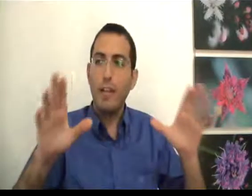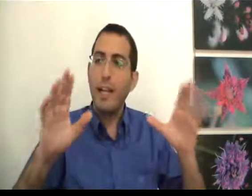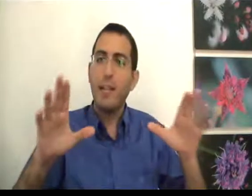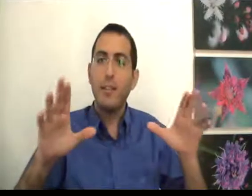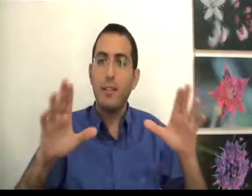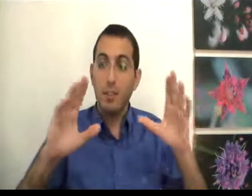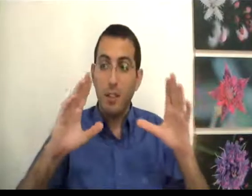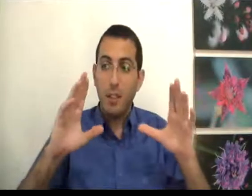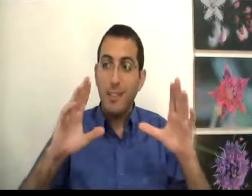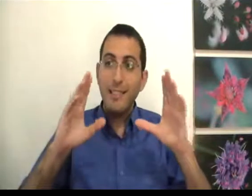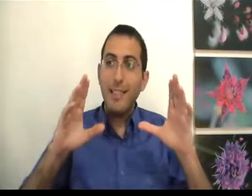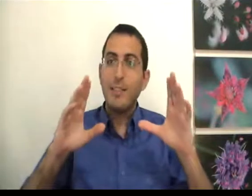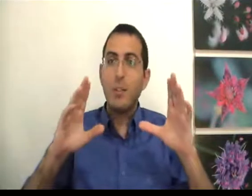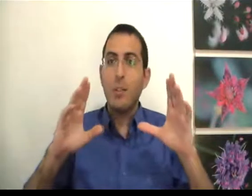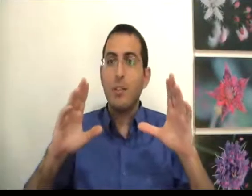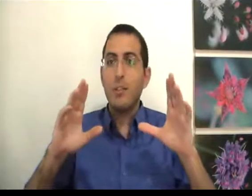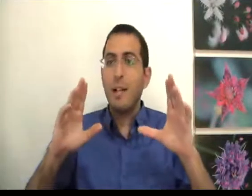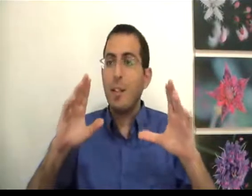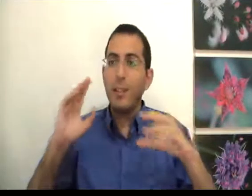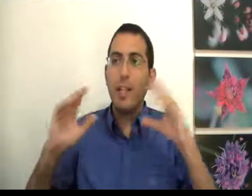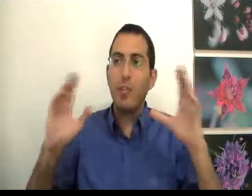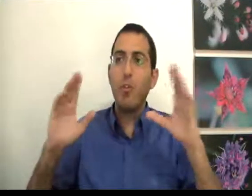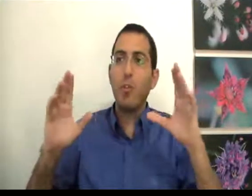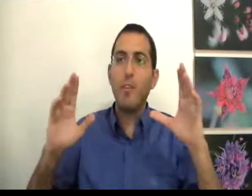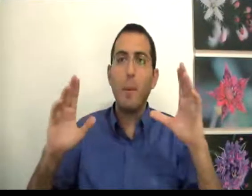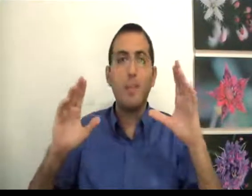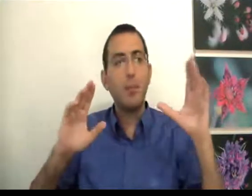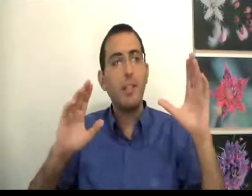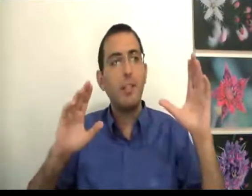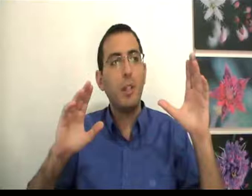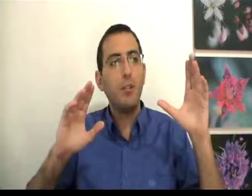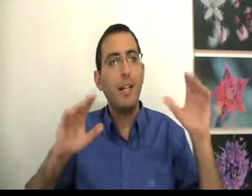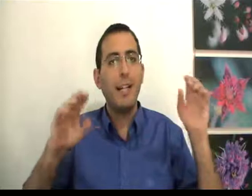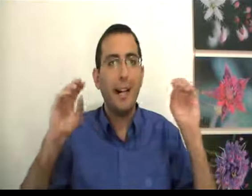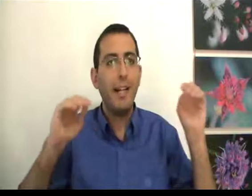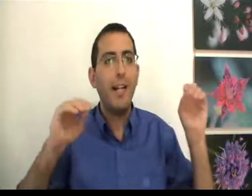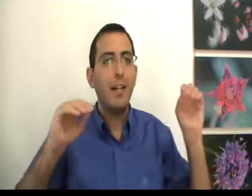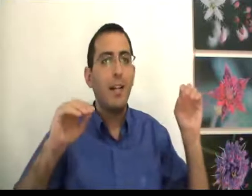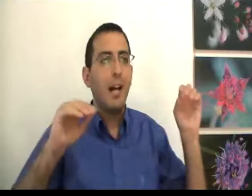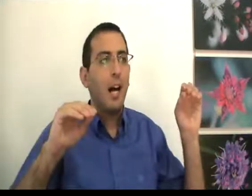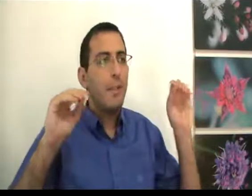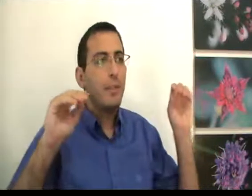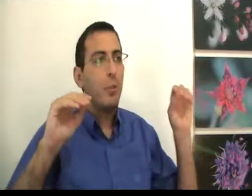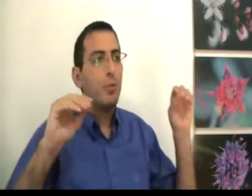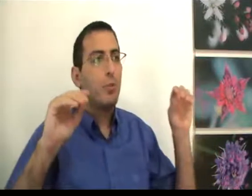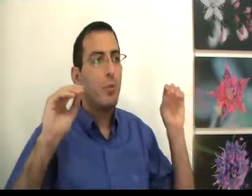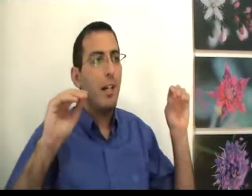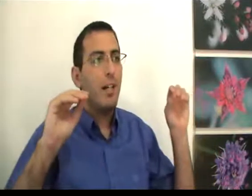כרגע אתה צריך לזכור אתה לא צריך לשנות שום דבר במציאות כזה שהיא תהיה טובה, כרגע המציאות טובה